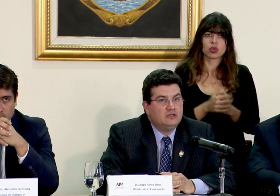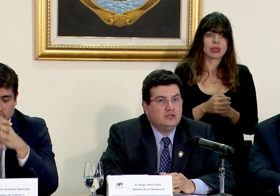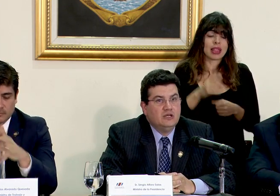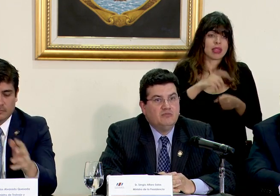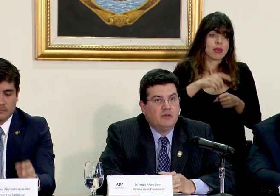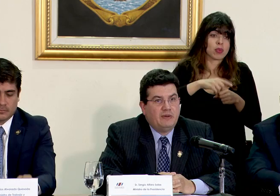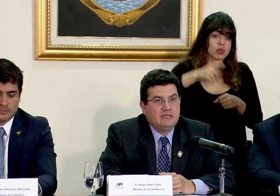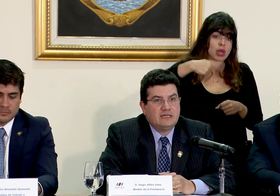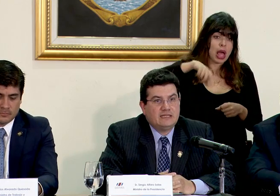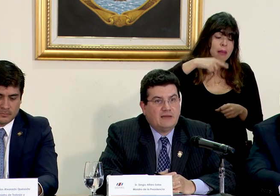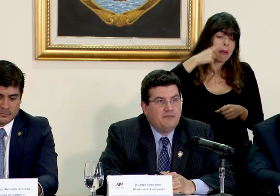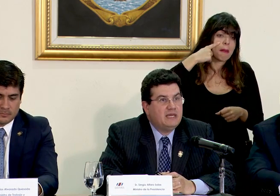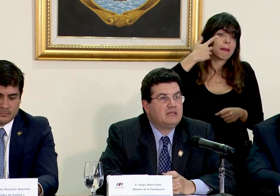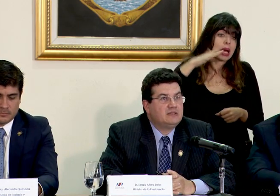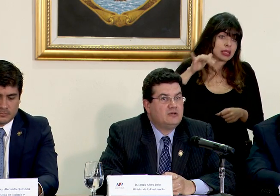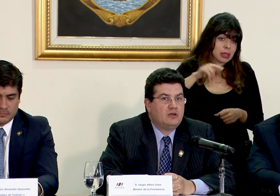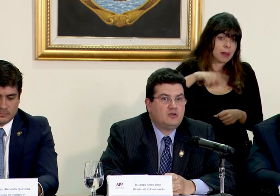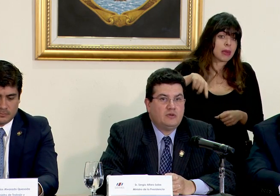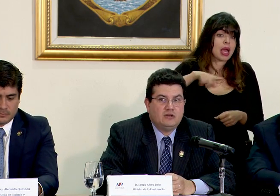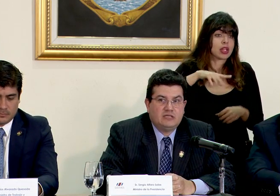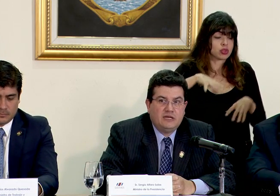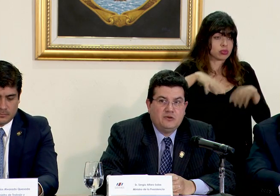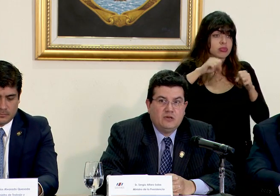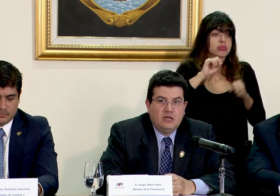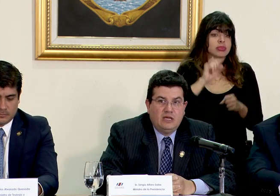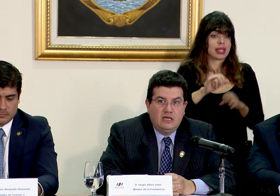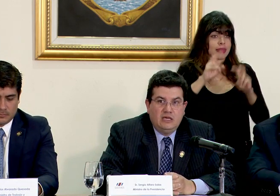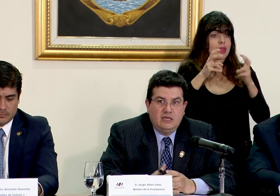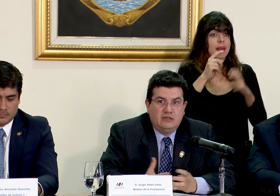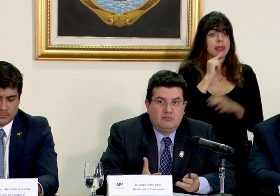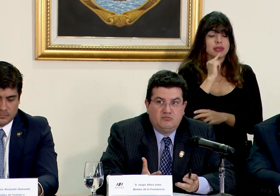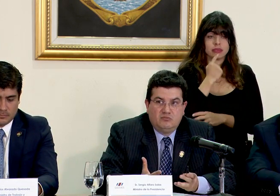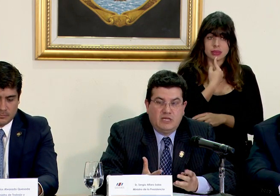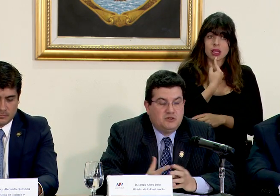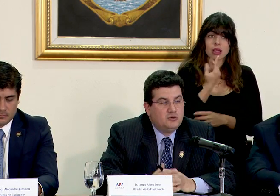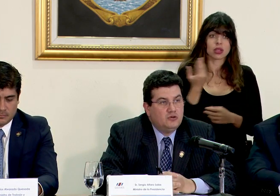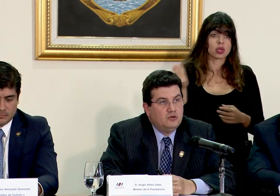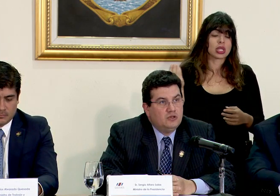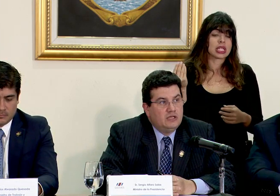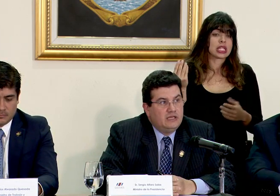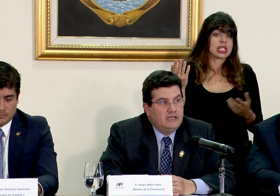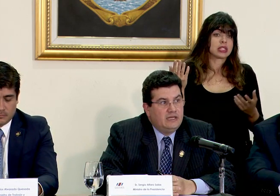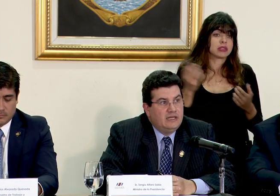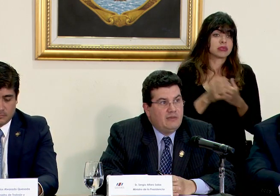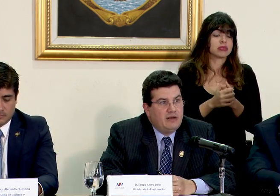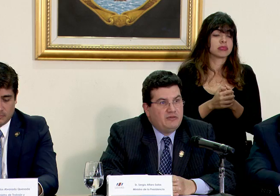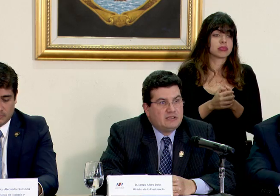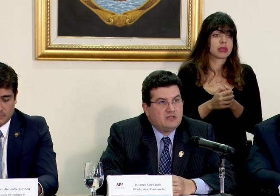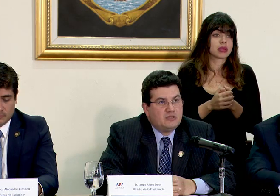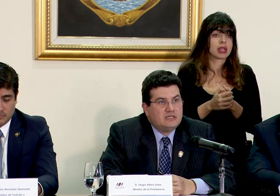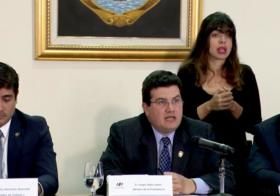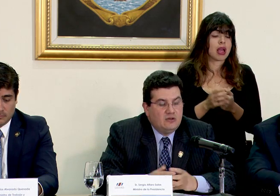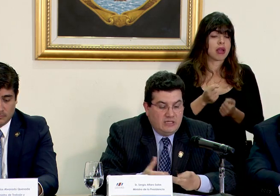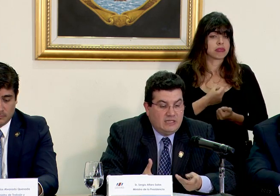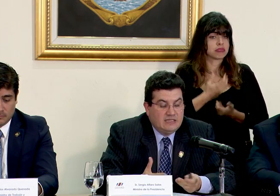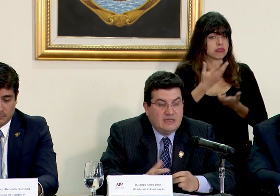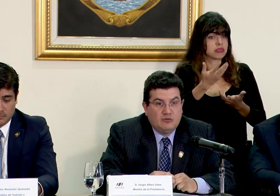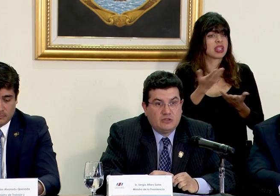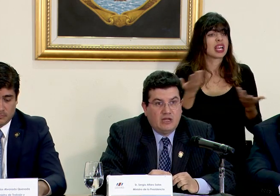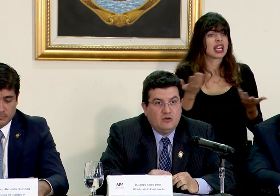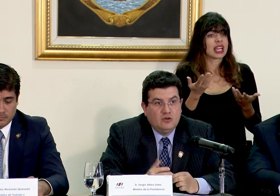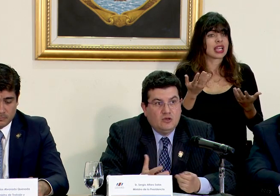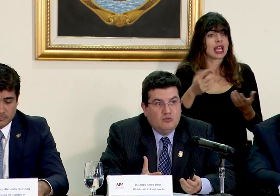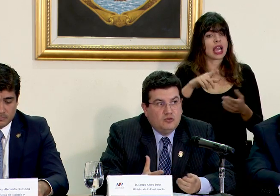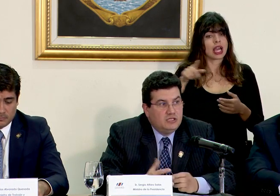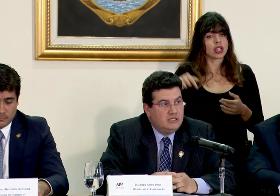diputados me parece que también se lo han tomado en serio y de hecho la manifestación ha estado en que